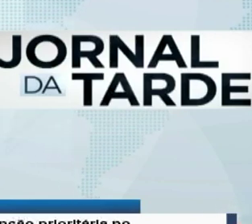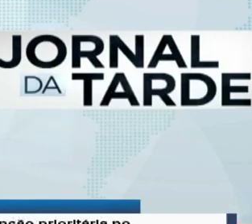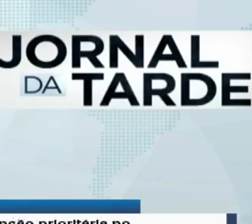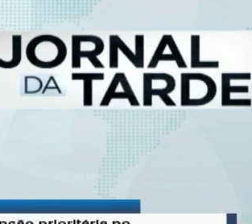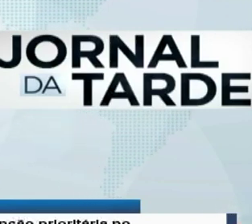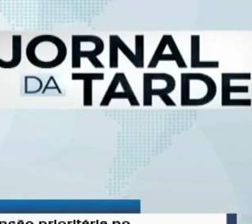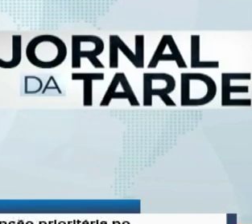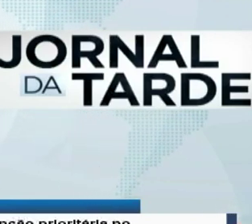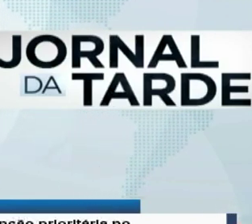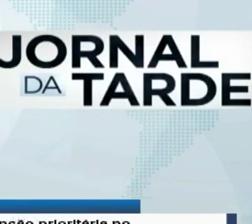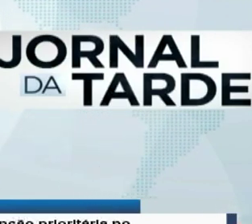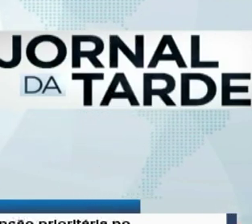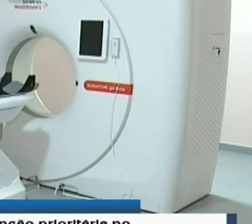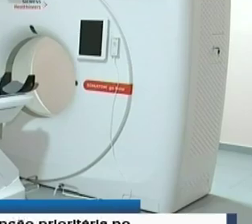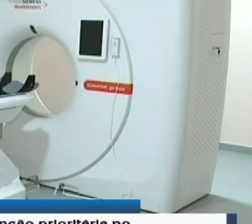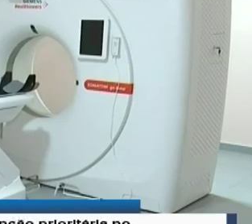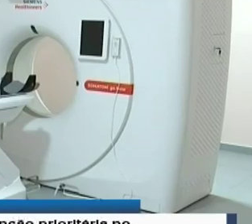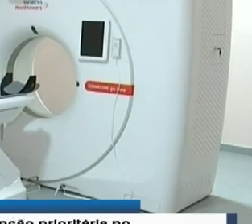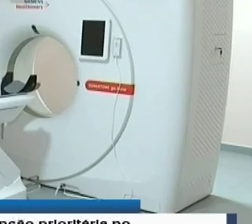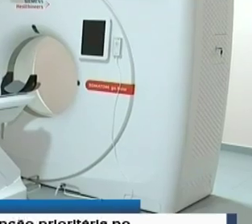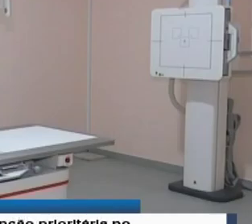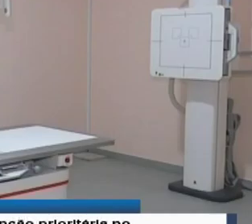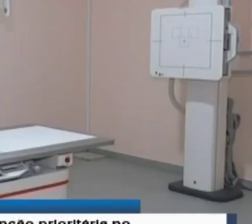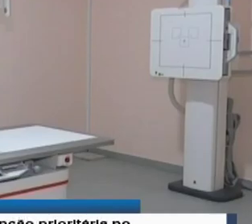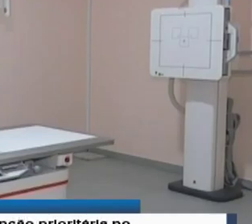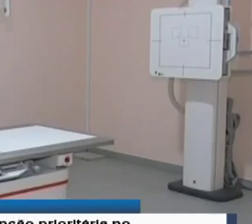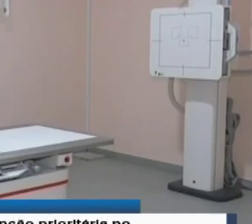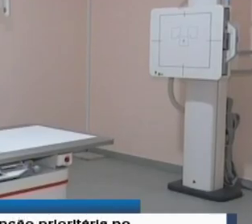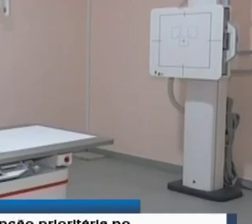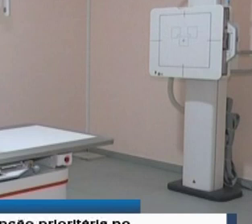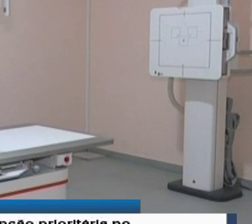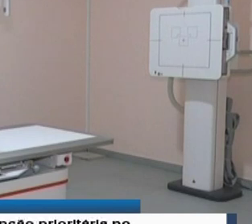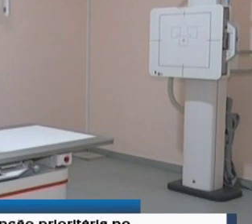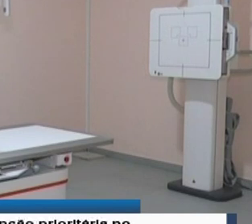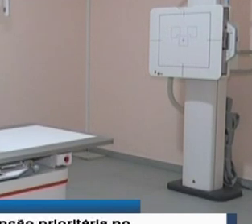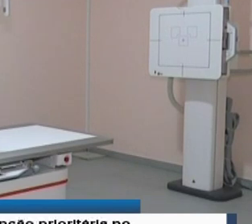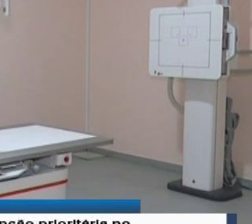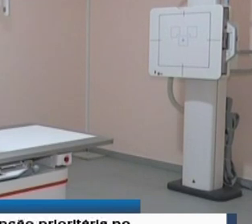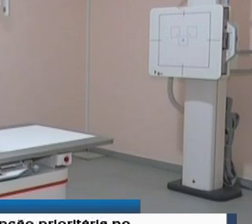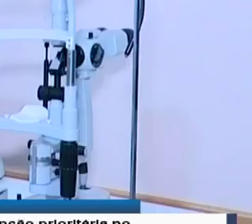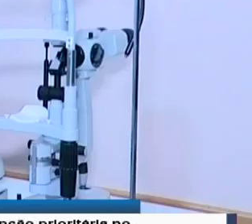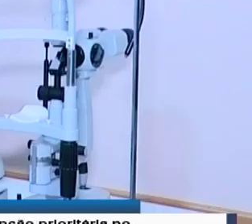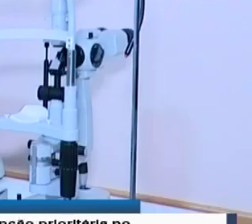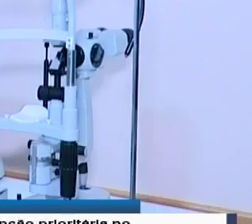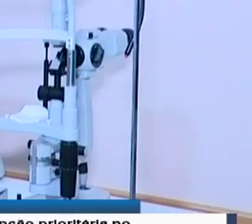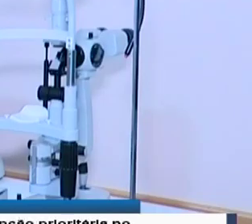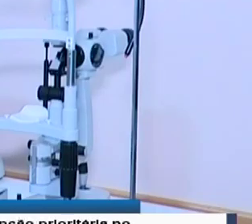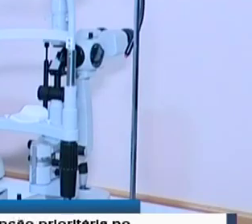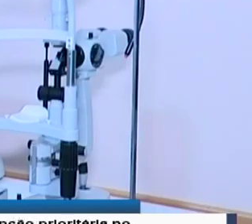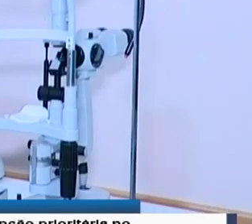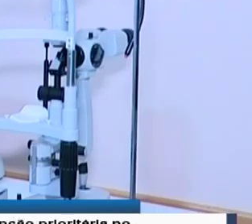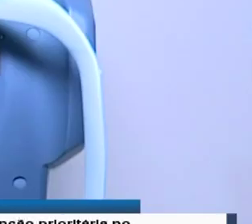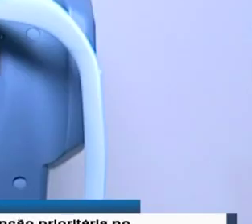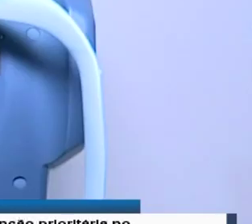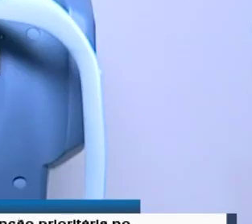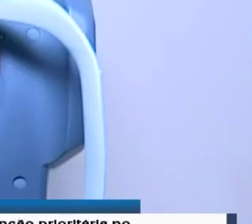a este setor. Para o ano de 2023, o setor da saúde vai merecer uma atenção